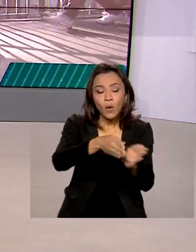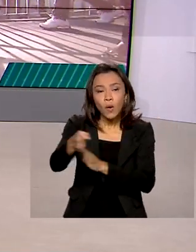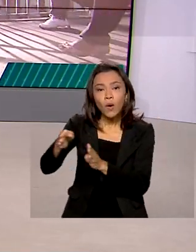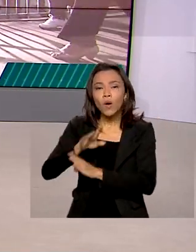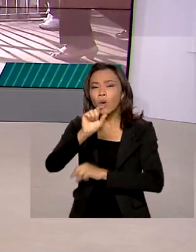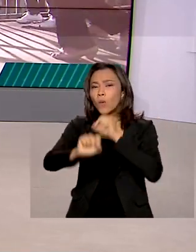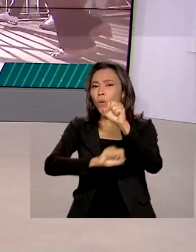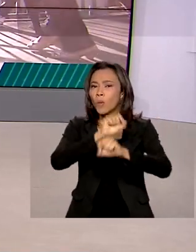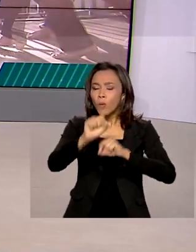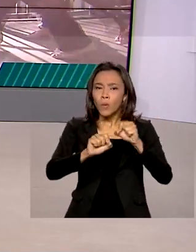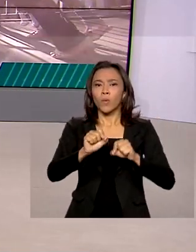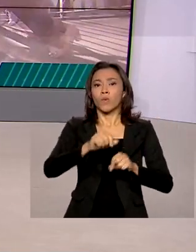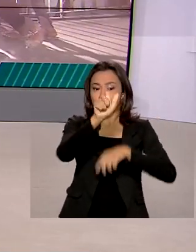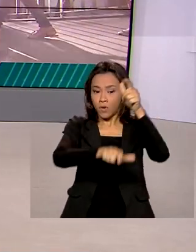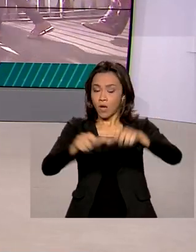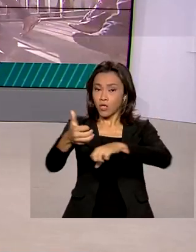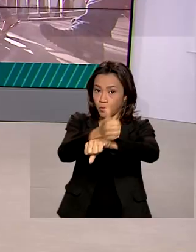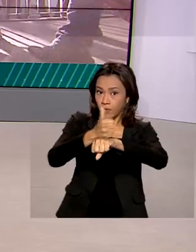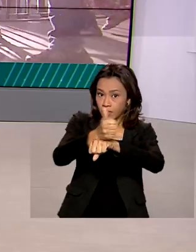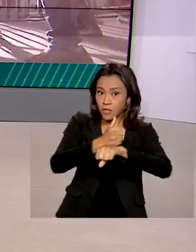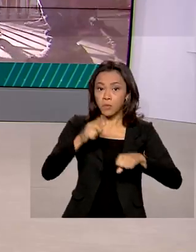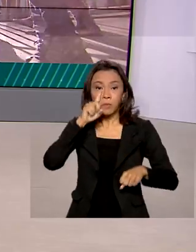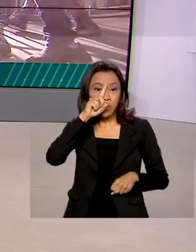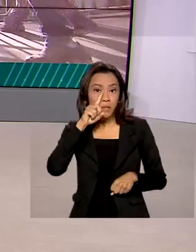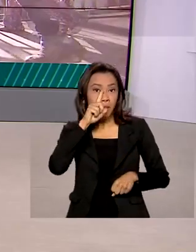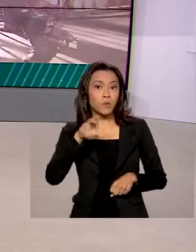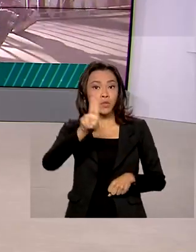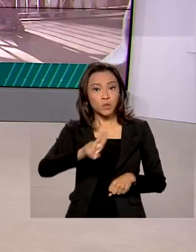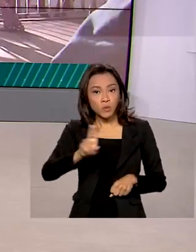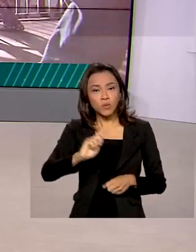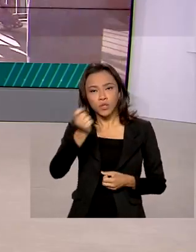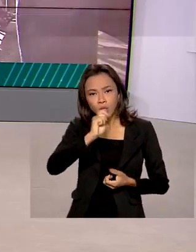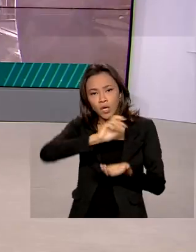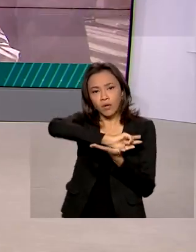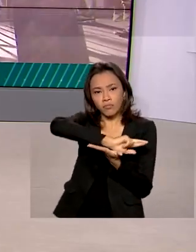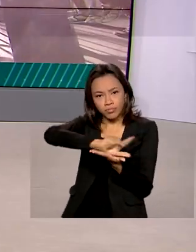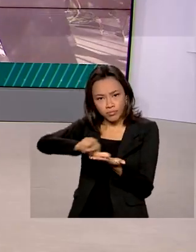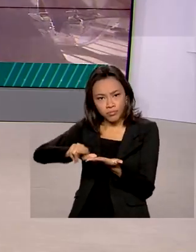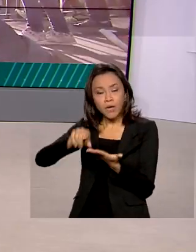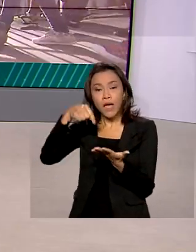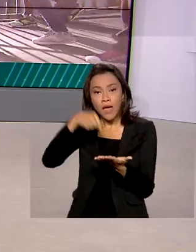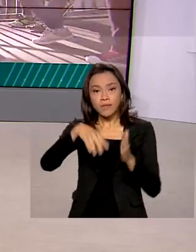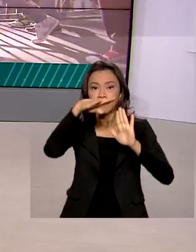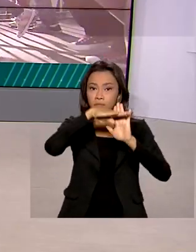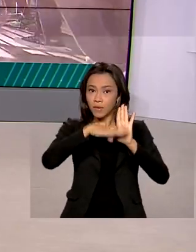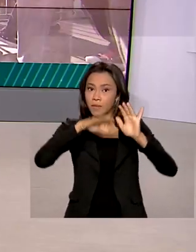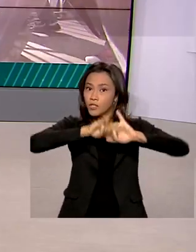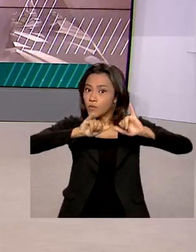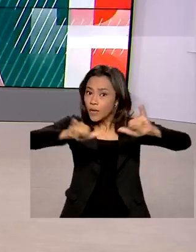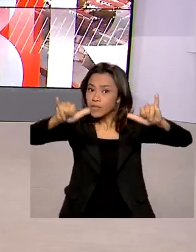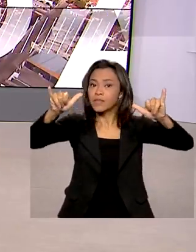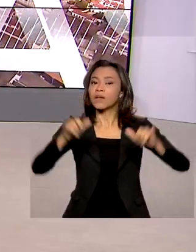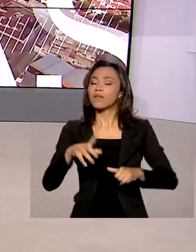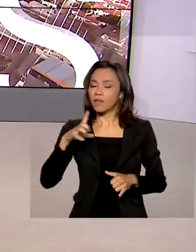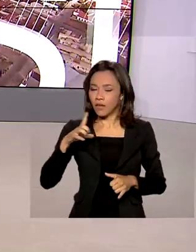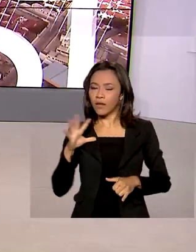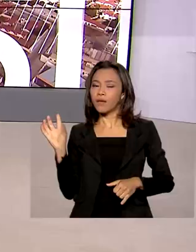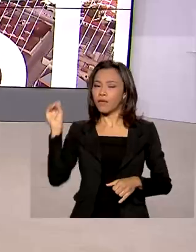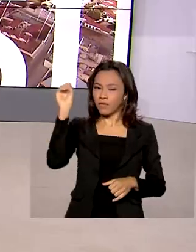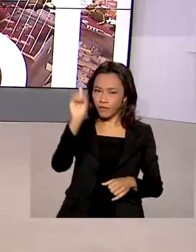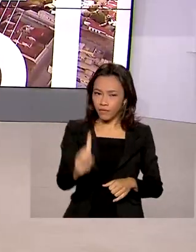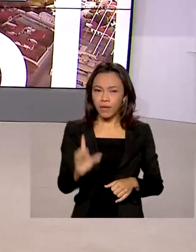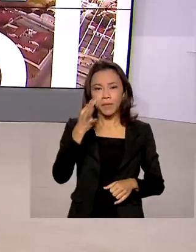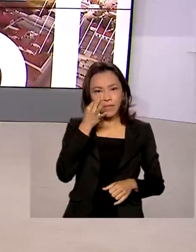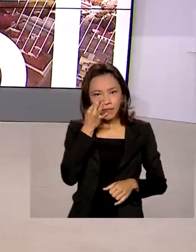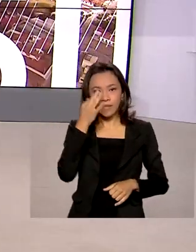sobre os riscos do uso de entorpecentes. O lançamento da campanha Turismo Sem Drogas teve a presença do presidente Jair